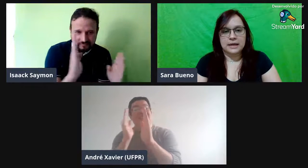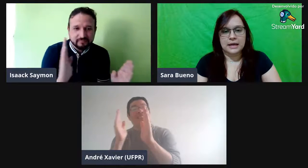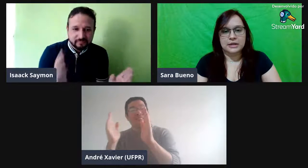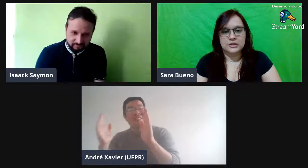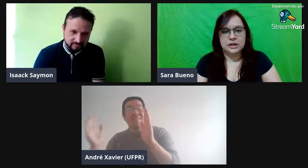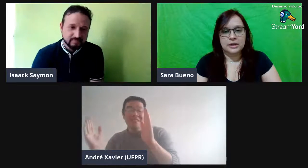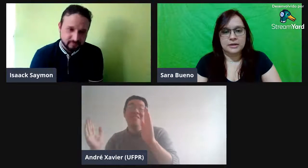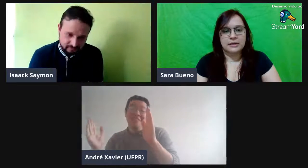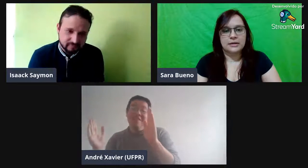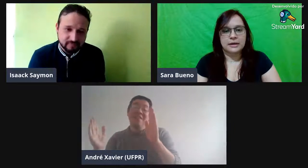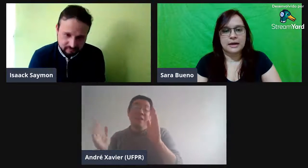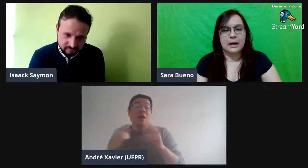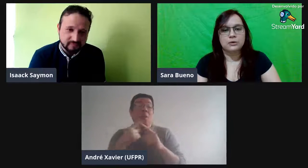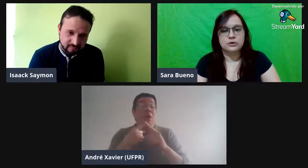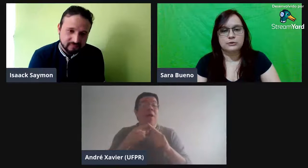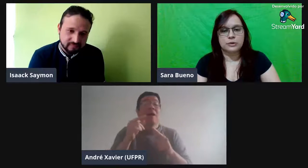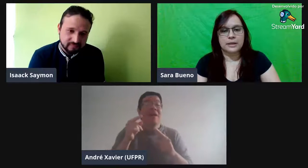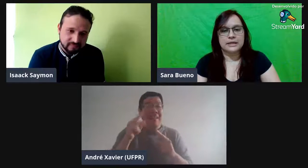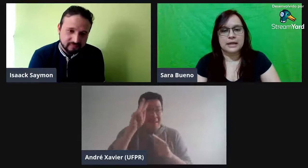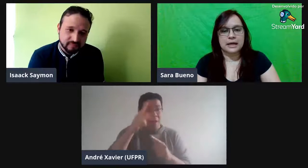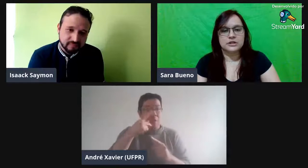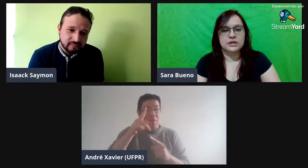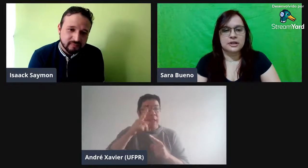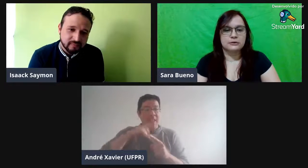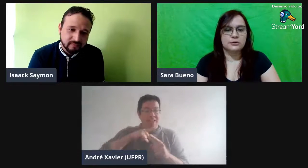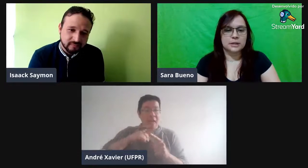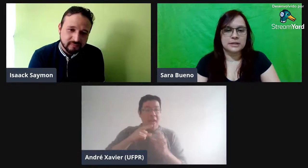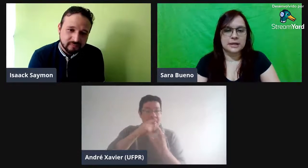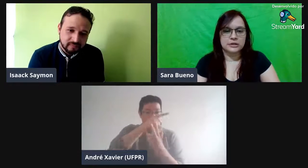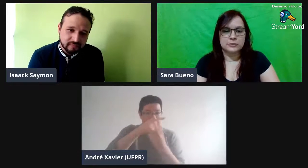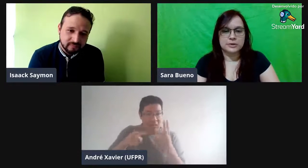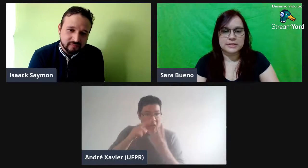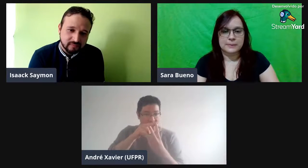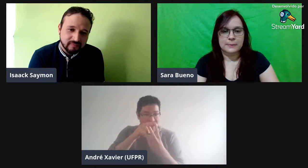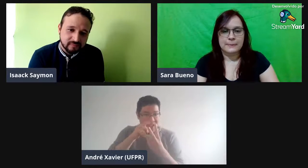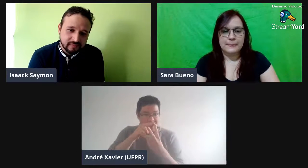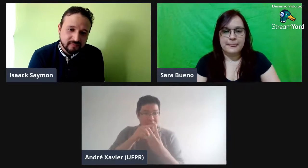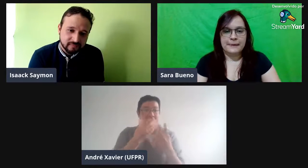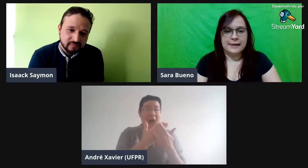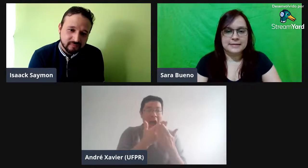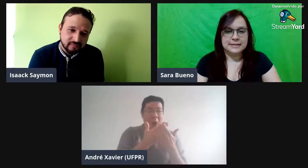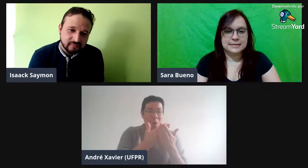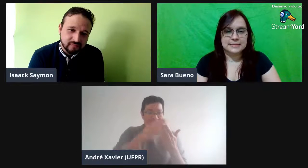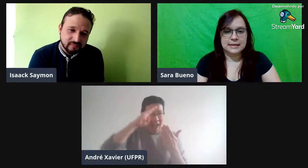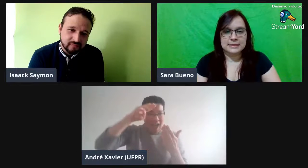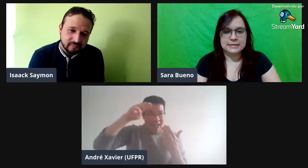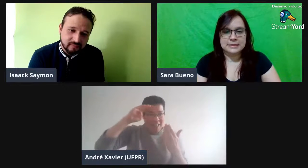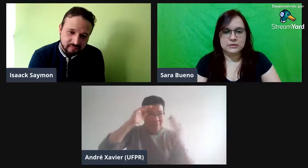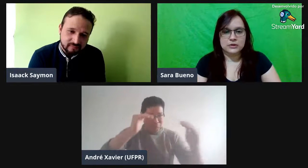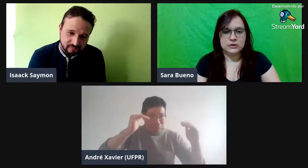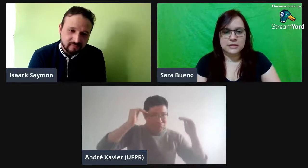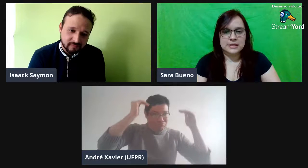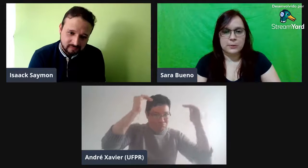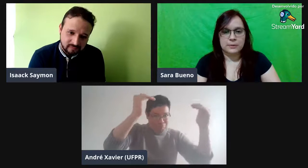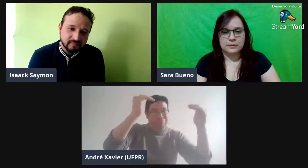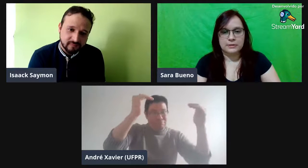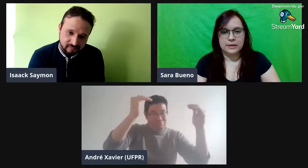formalidade, né? Graus de formalidade até informalidade, por exemplo, essas três situações, né? O primeiro, né?